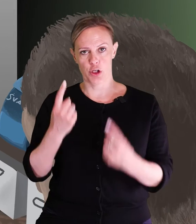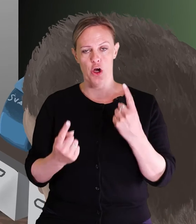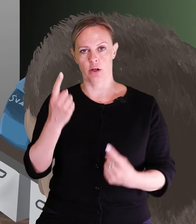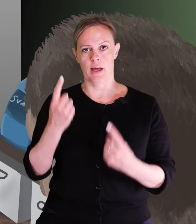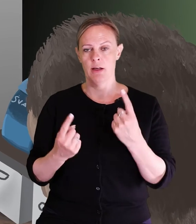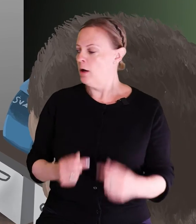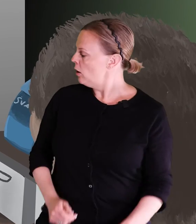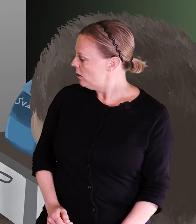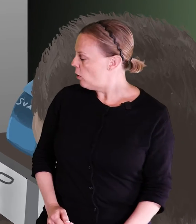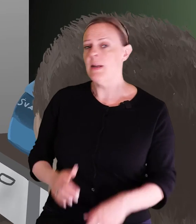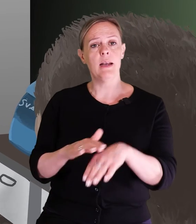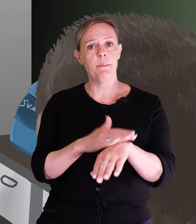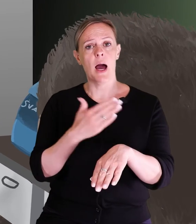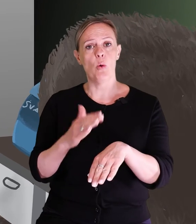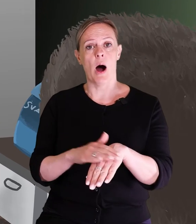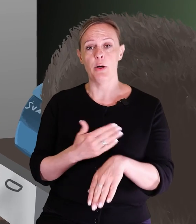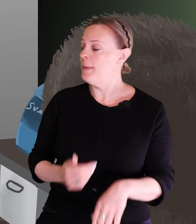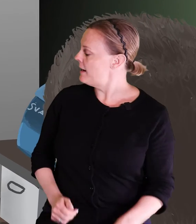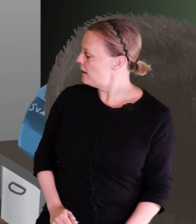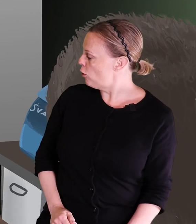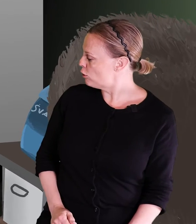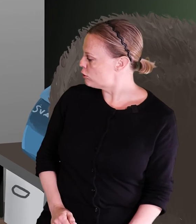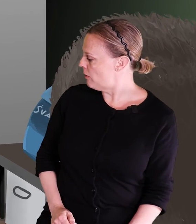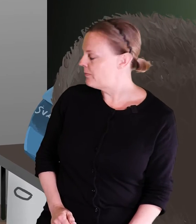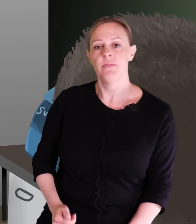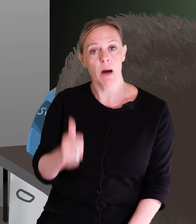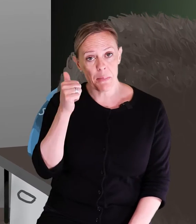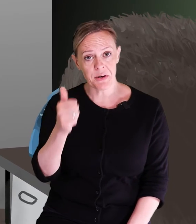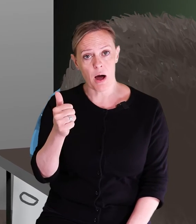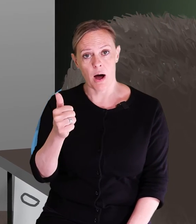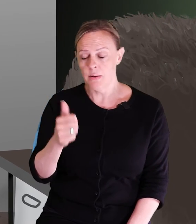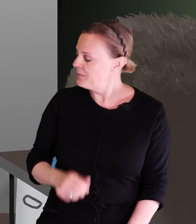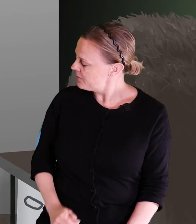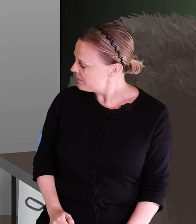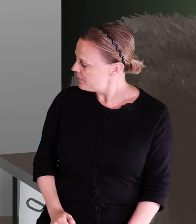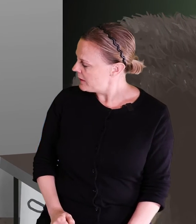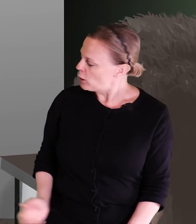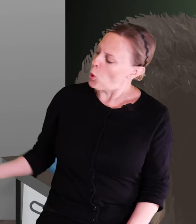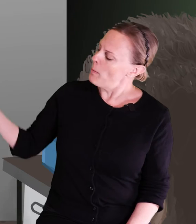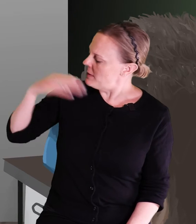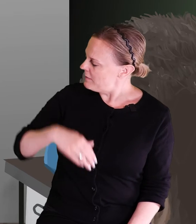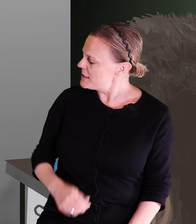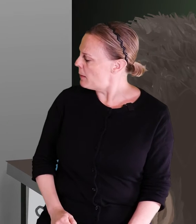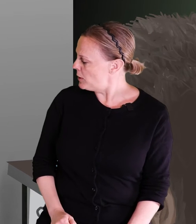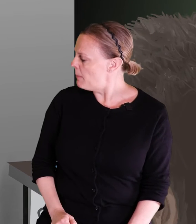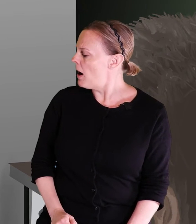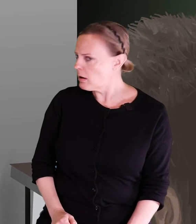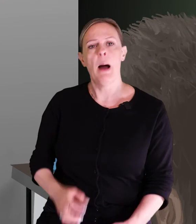köket. Och lilla Mjau har du med dig också. Vad bra! Kom, vi ska börja baka